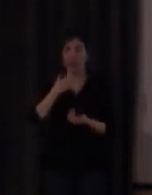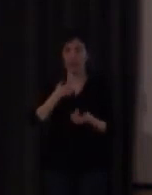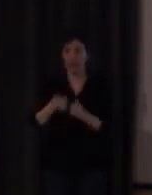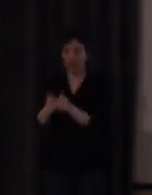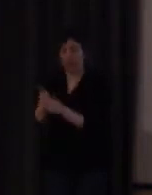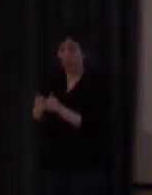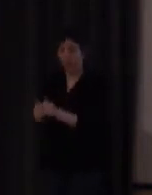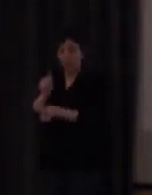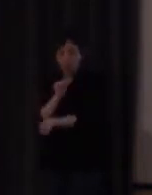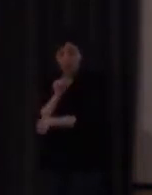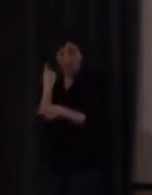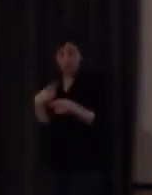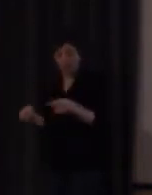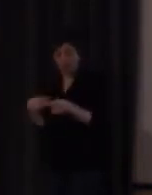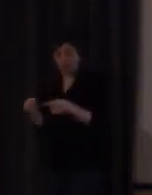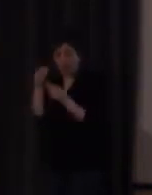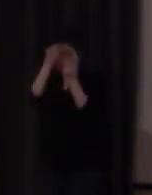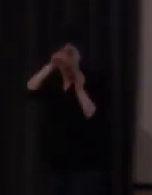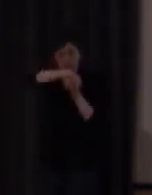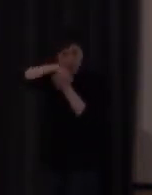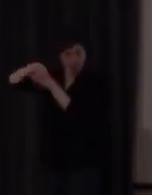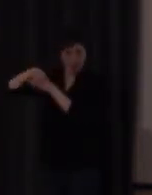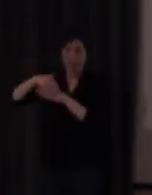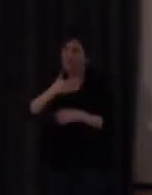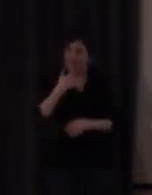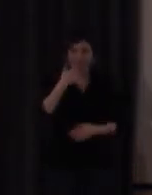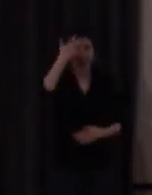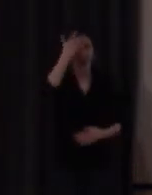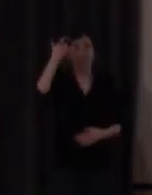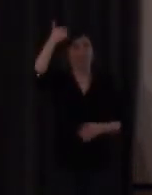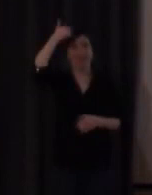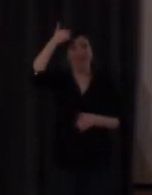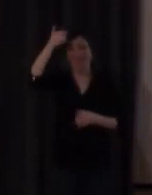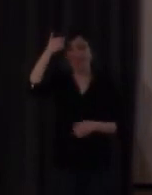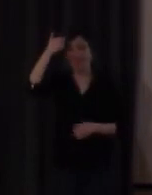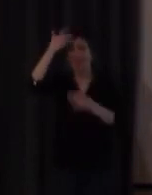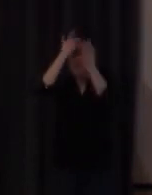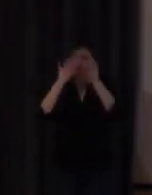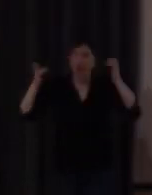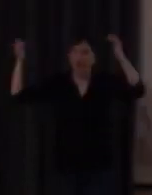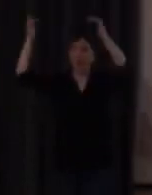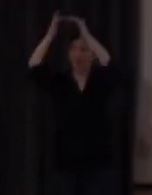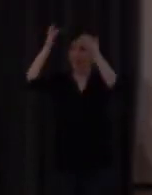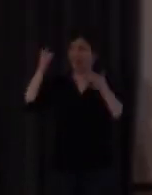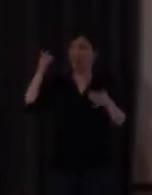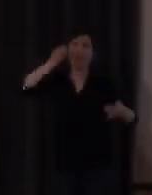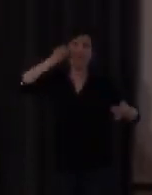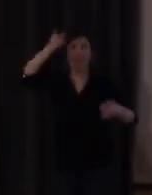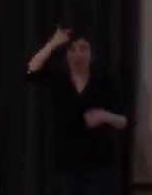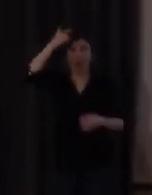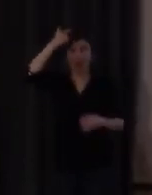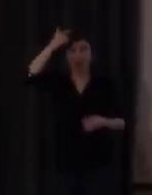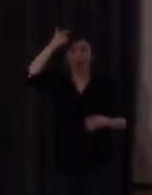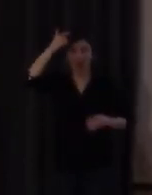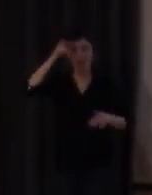objetos y pasar a una abstracción una abstracción que es en cierta medida artificial y que no siempre es